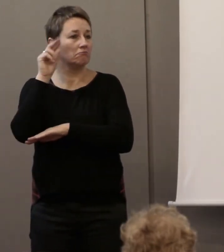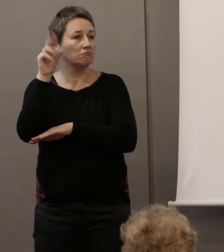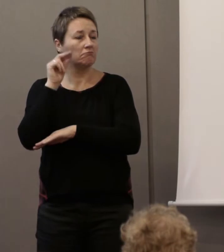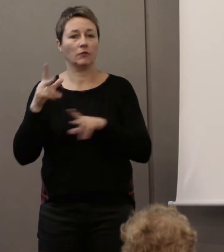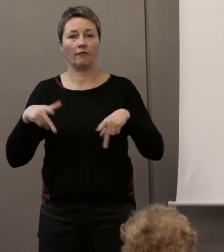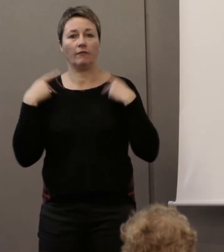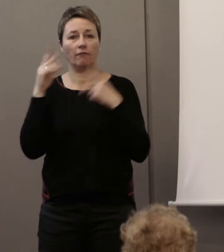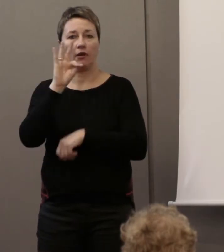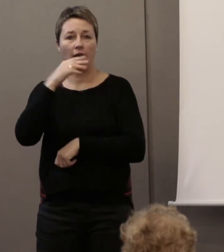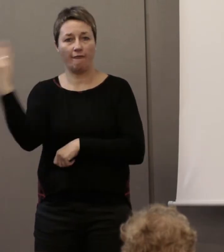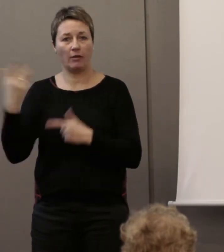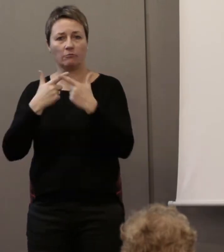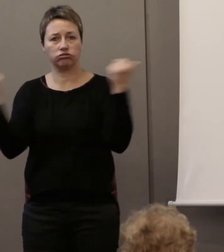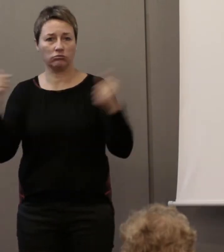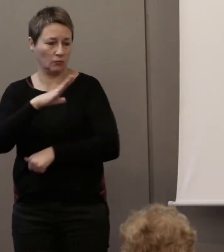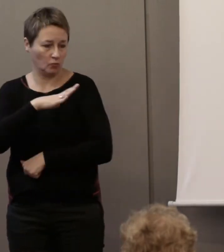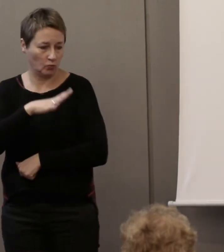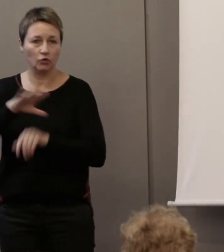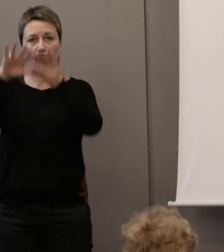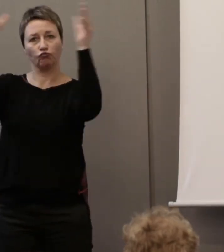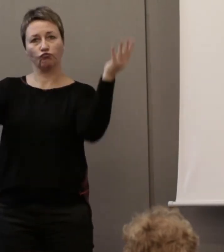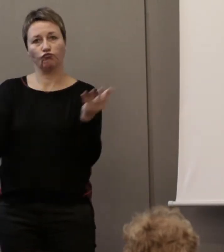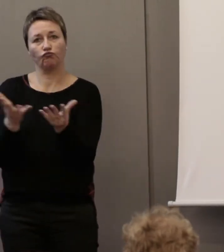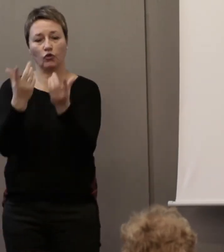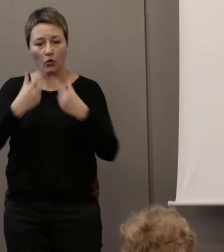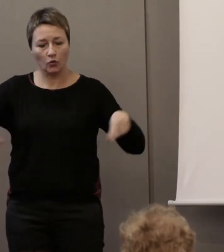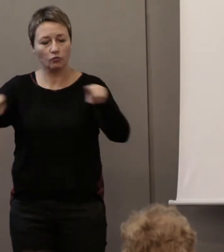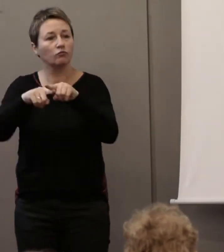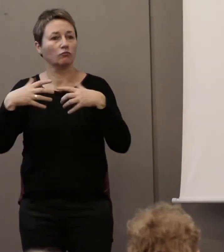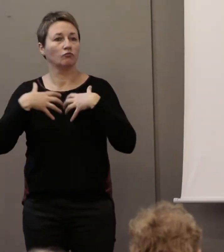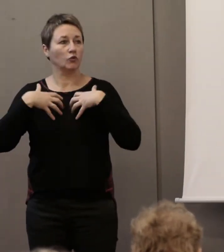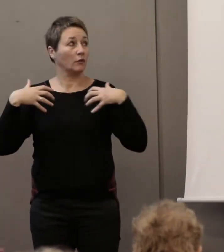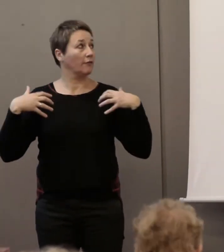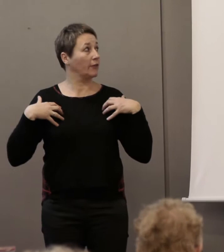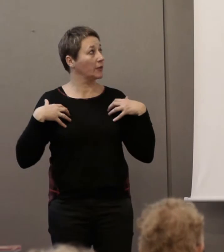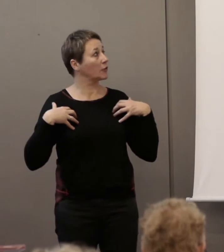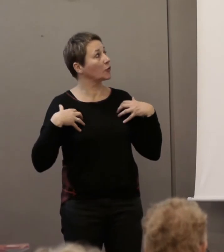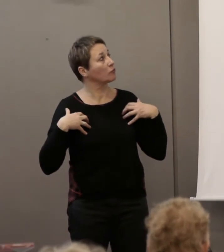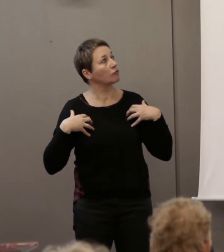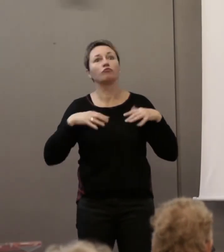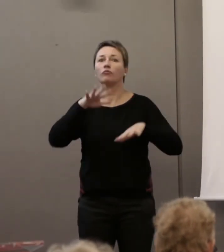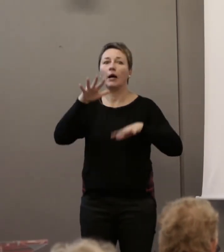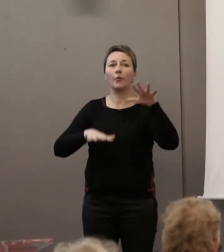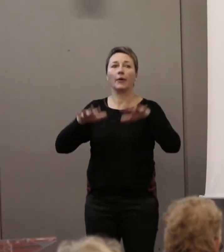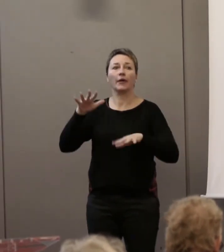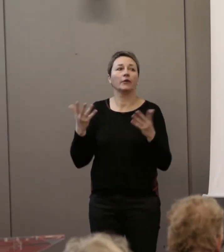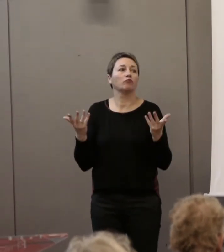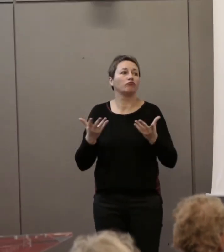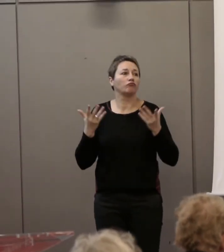avons essayé d'avoir un comité scientifique qui représente à peu près toutes